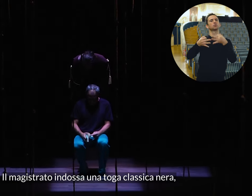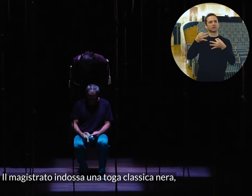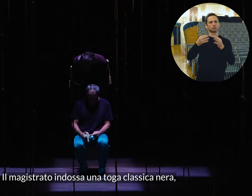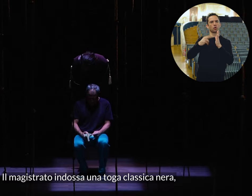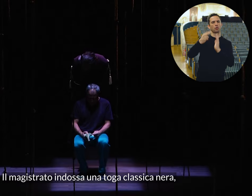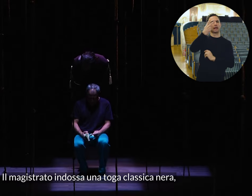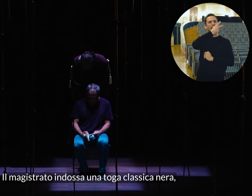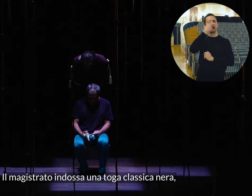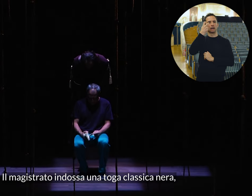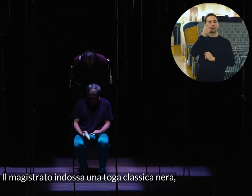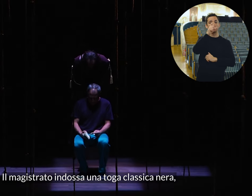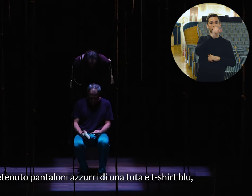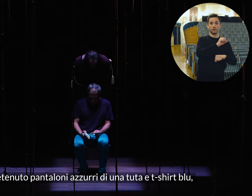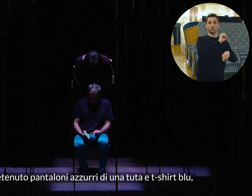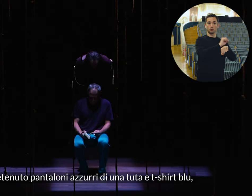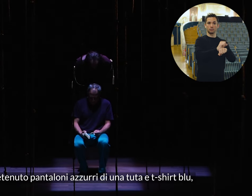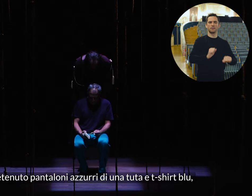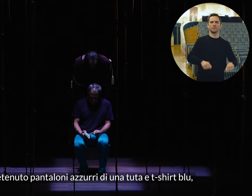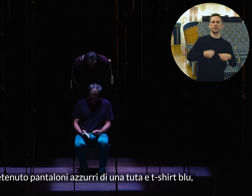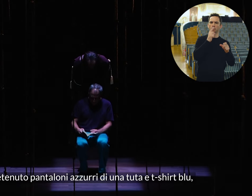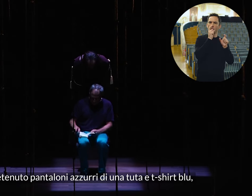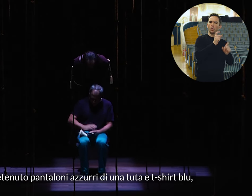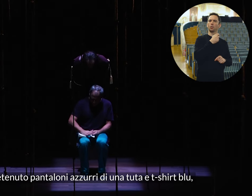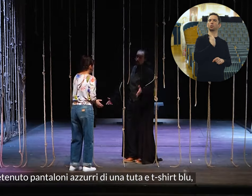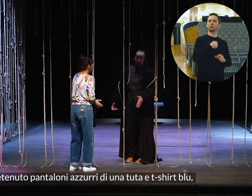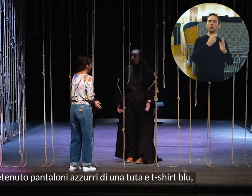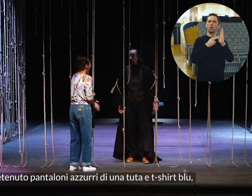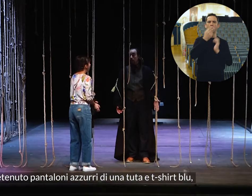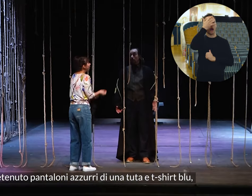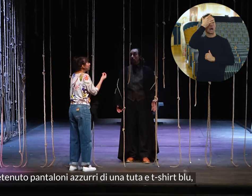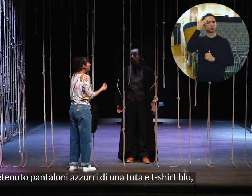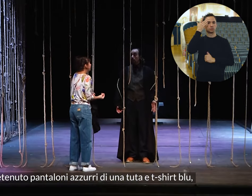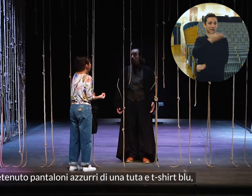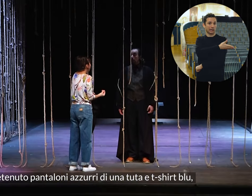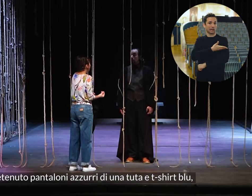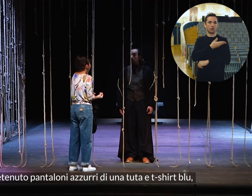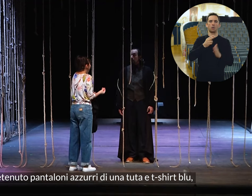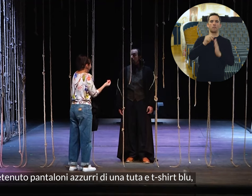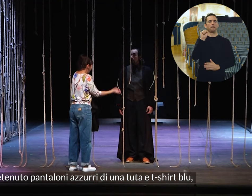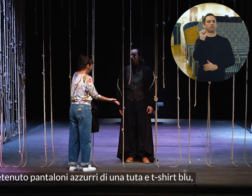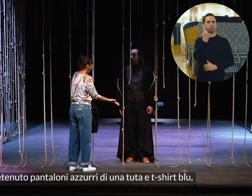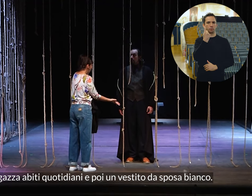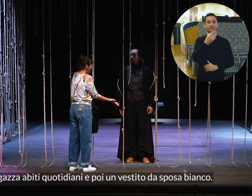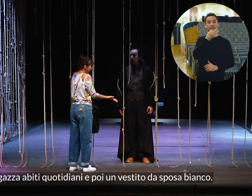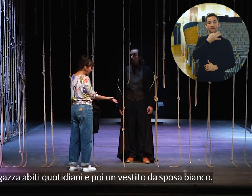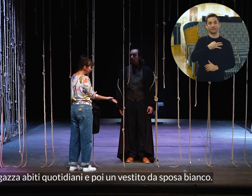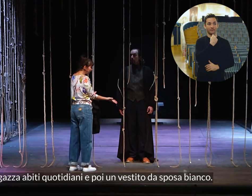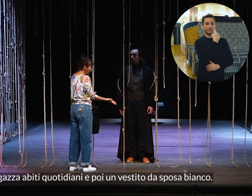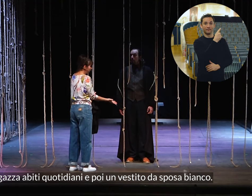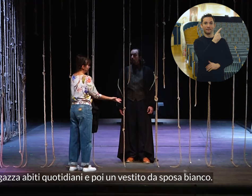toga classica nera, il detenuto pantaloni azzurri di una tuta e t-shirt blu. La sua ragazza